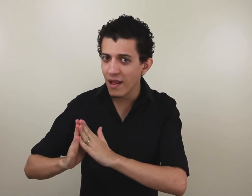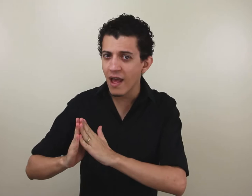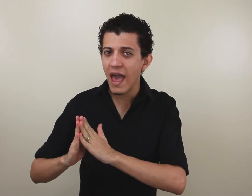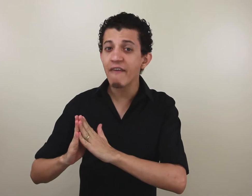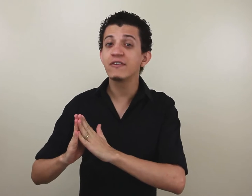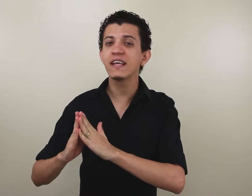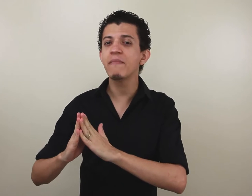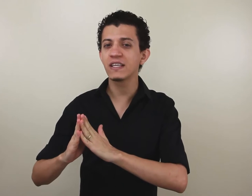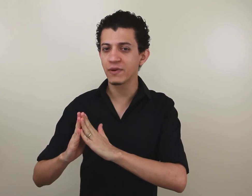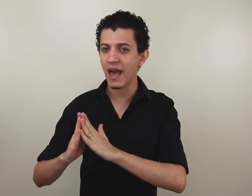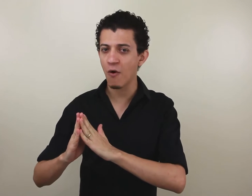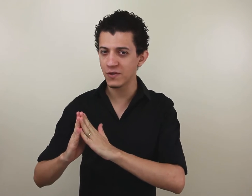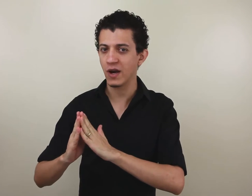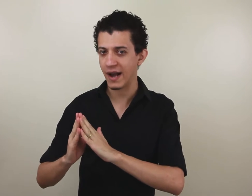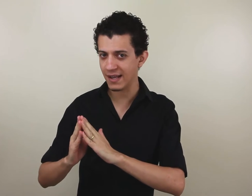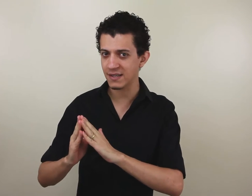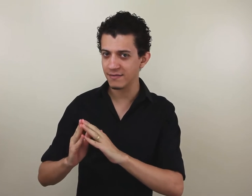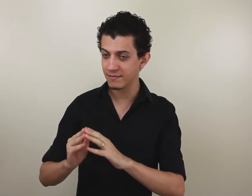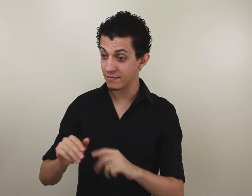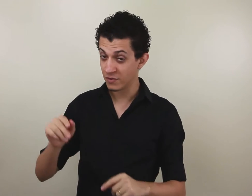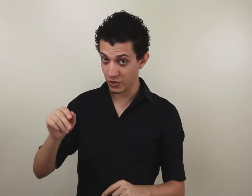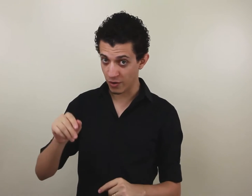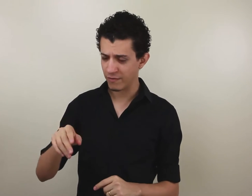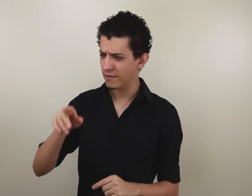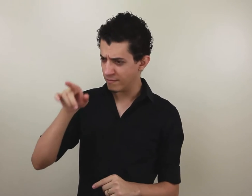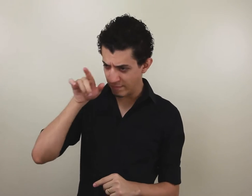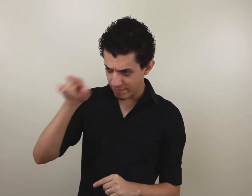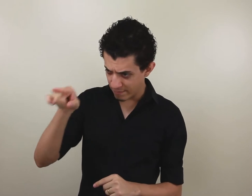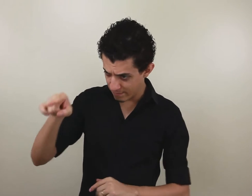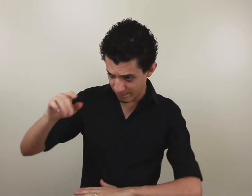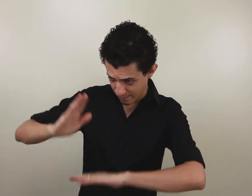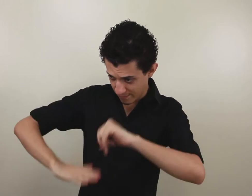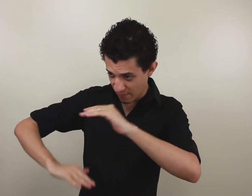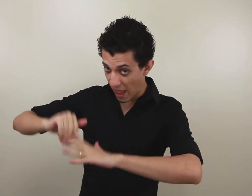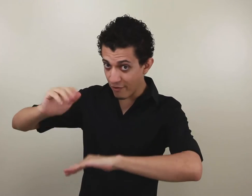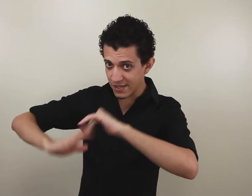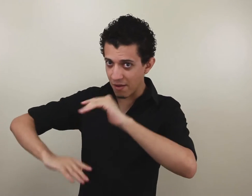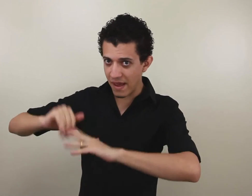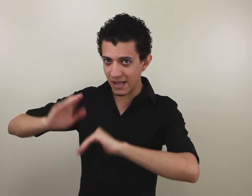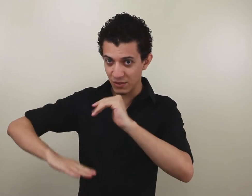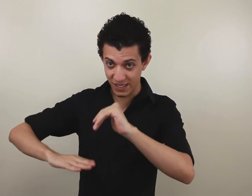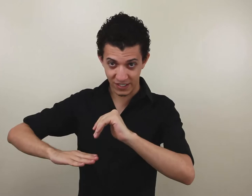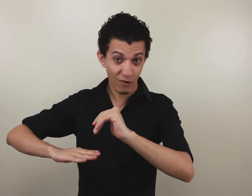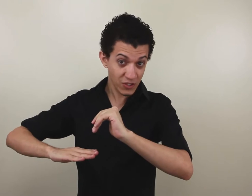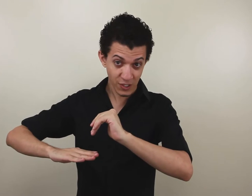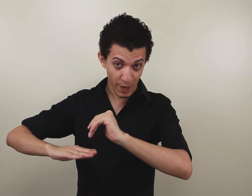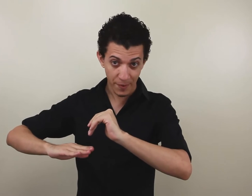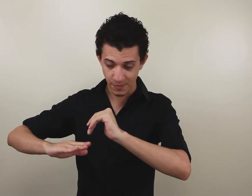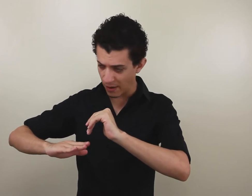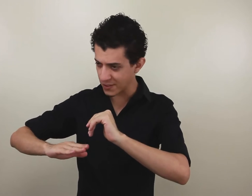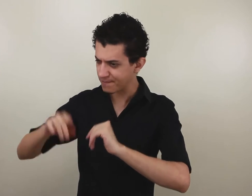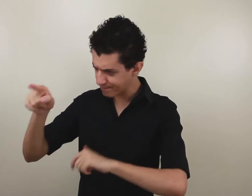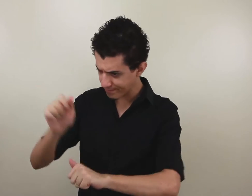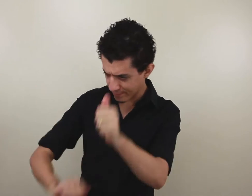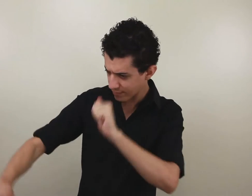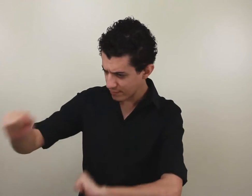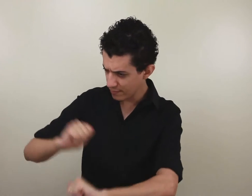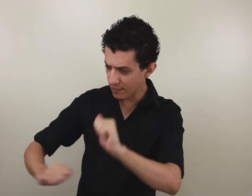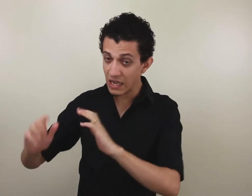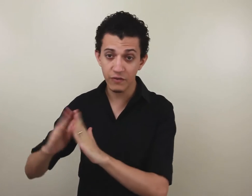É você mesmo quem arruma a sua casa? De novo. É você mesmo, ou seja, é com as suas próprias mãos que